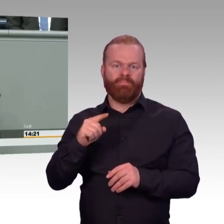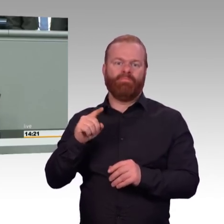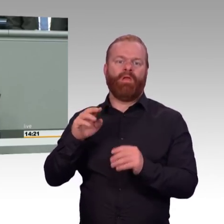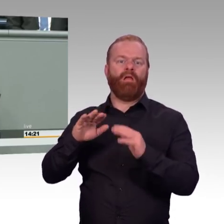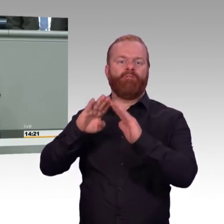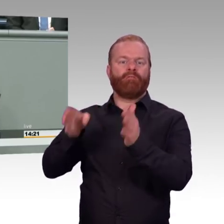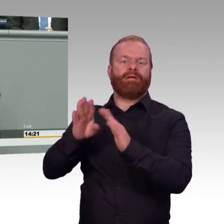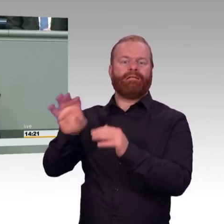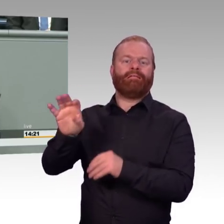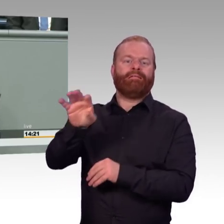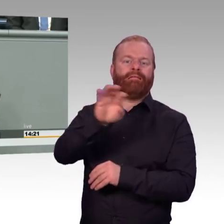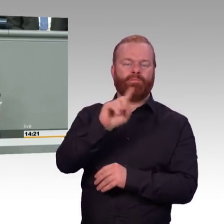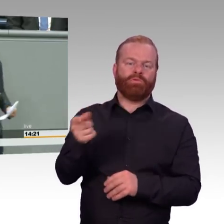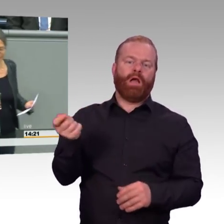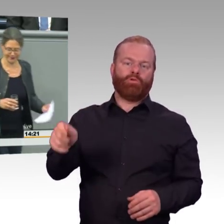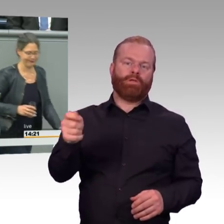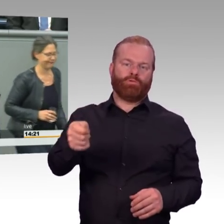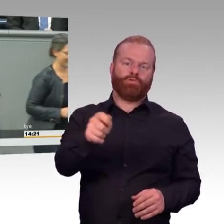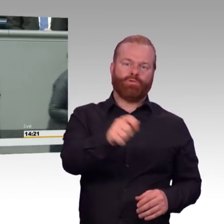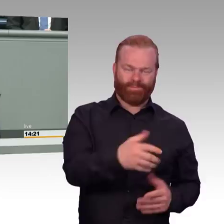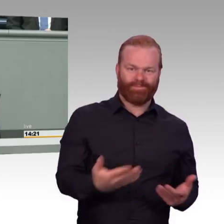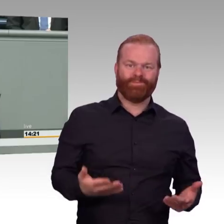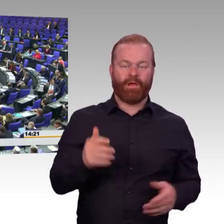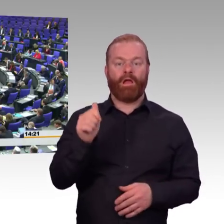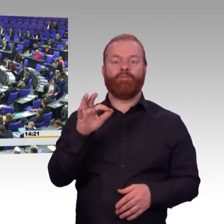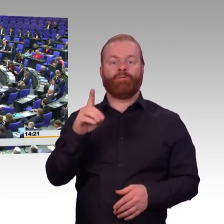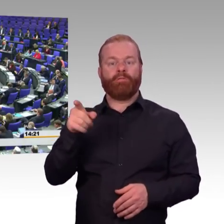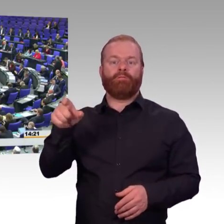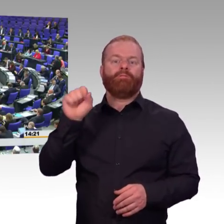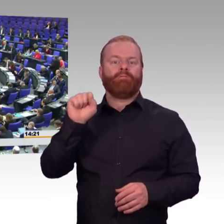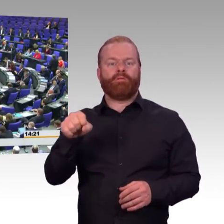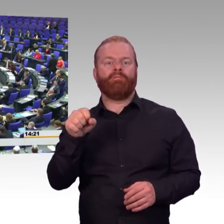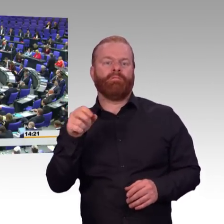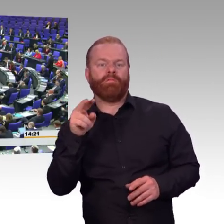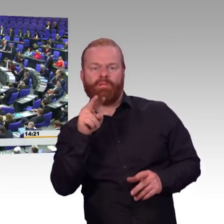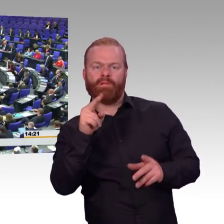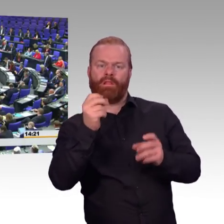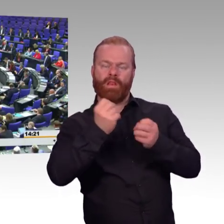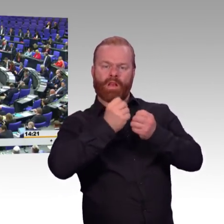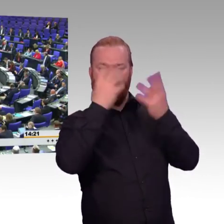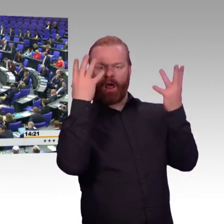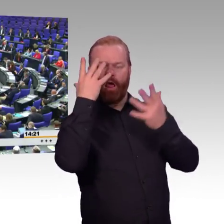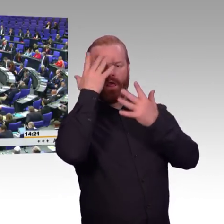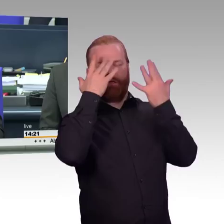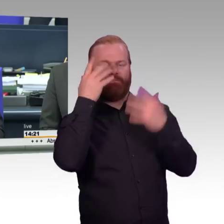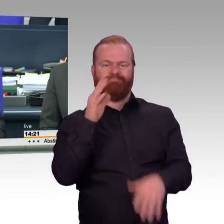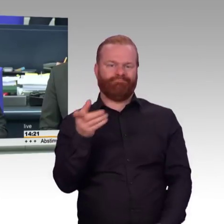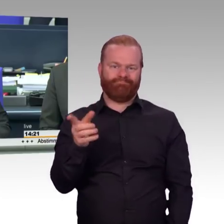In diesem Sinne für einen guten Klimaschutz. Ich schließe die Aussprache zu diesem Tagesordnungspunkt. Interfraktionär wird Überweisung der